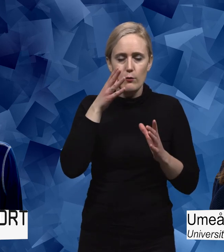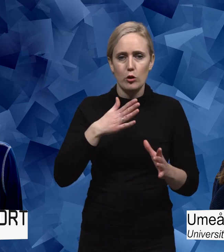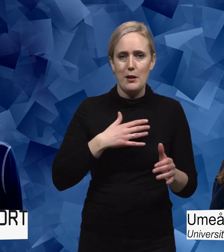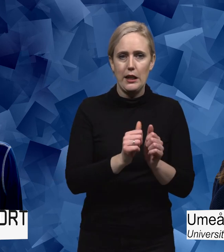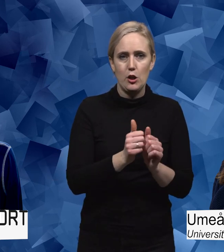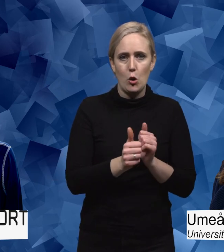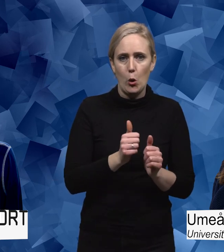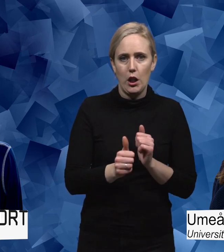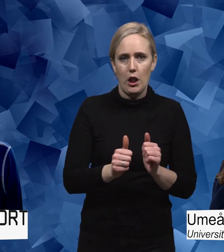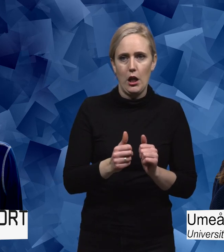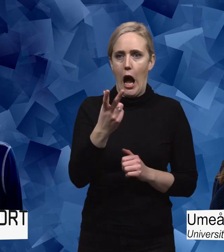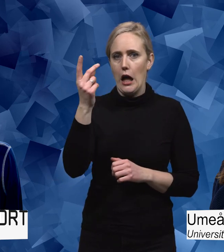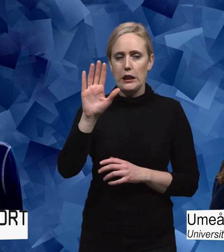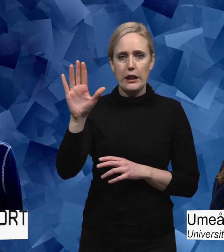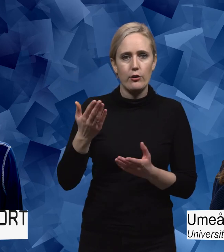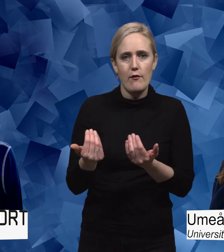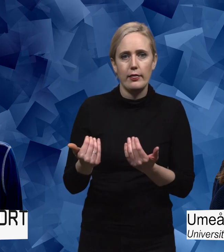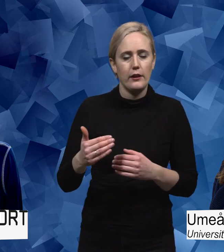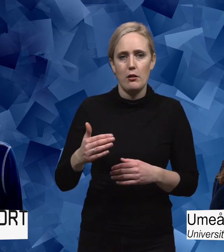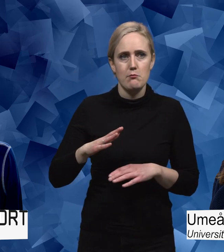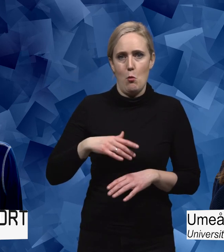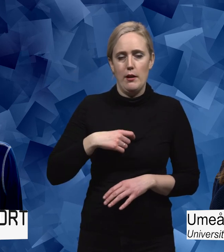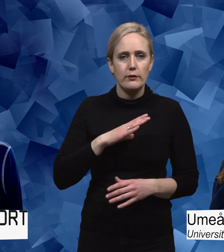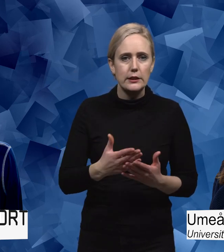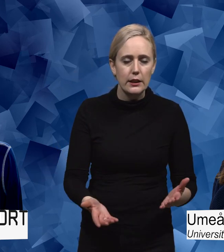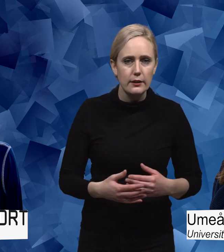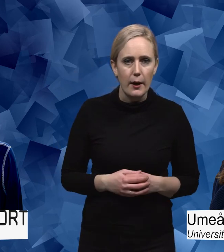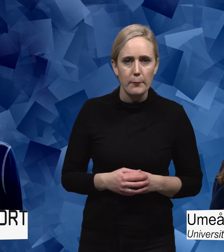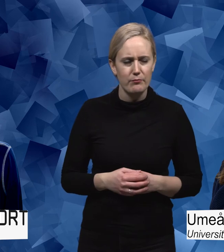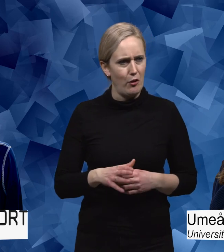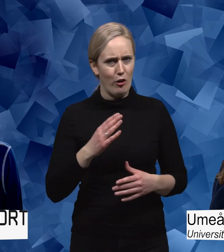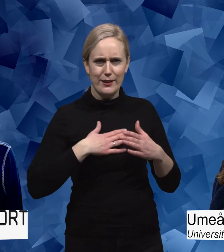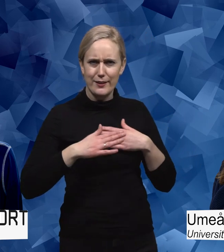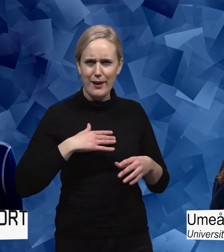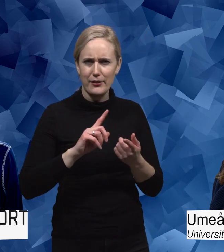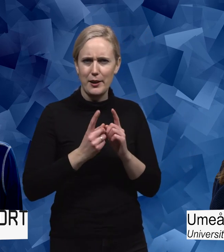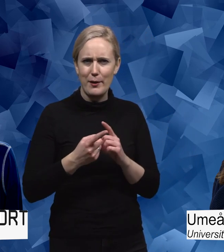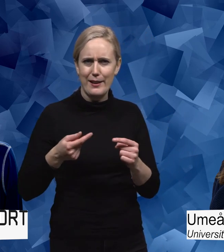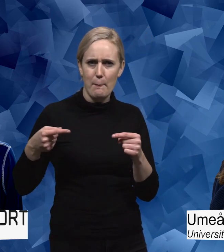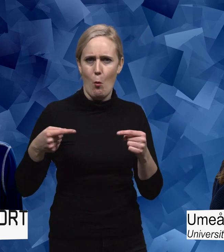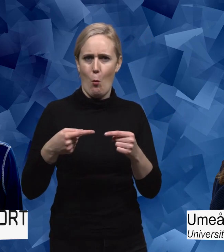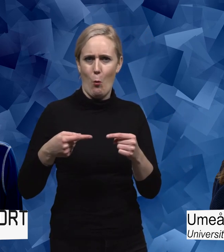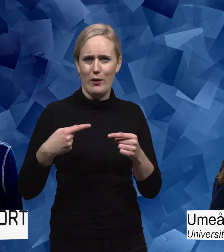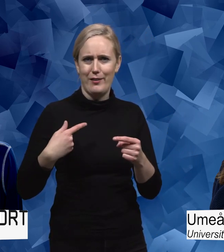idrottande utan att känna de förväntningarna och kraven på sig. Det är väldigt intressant att det blir motsatt effekt.